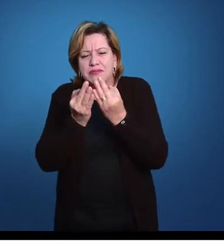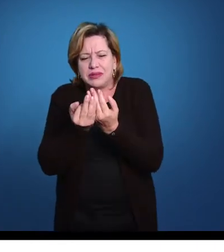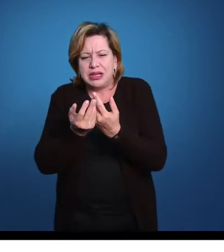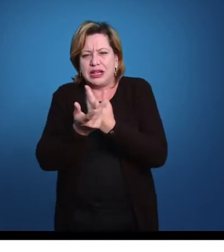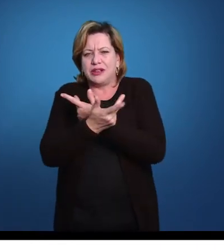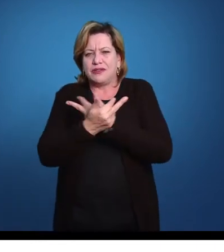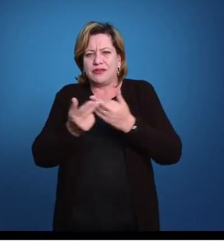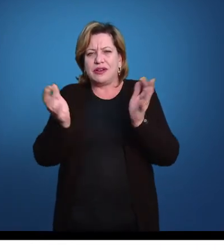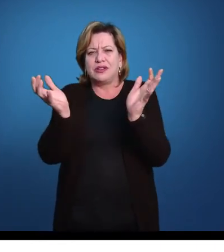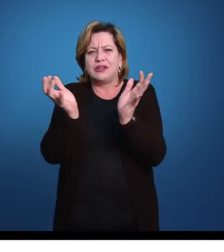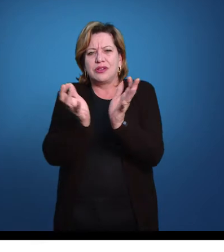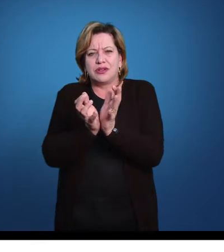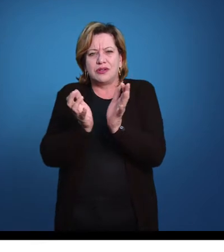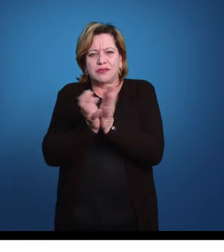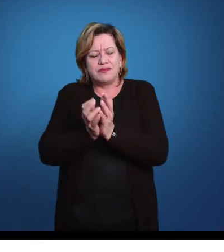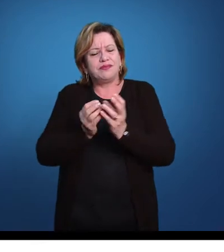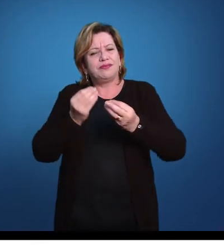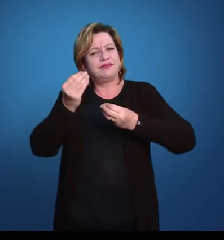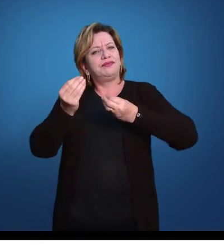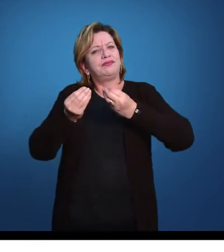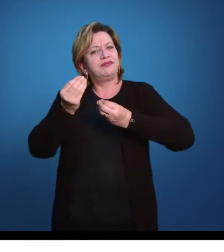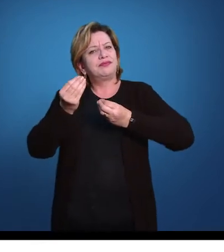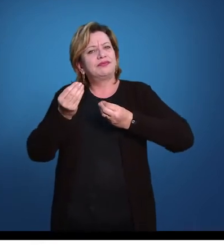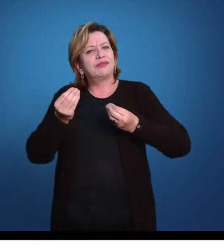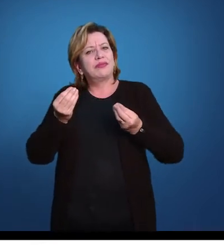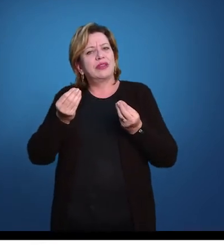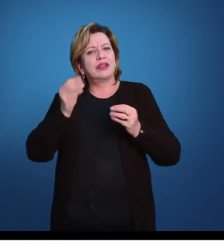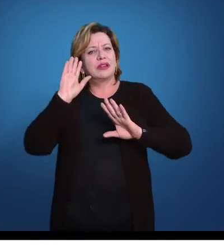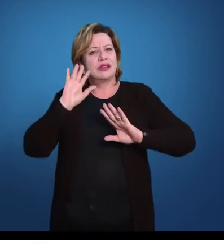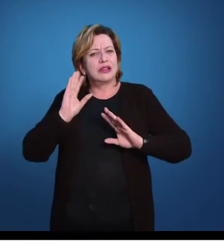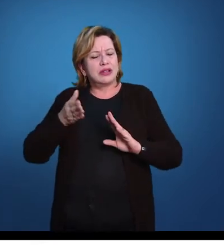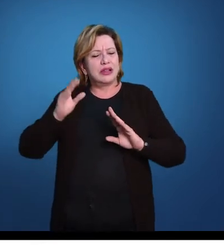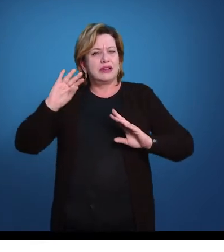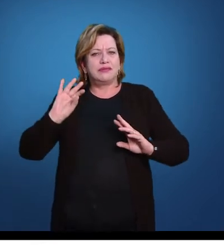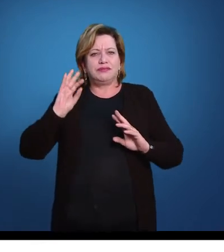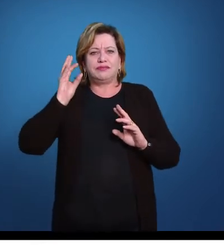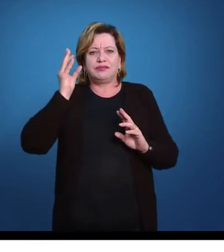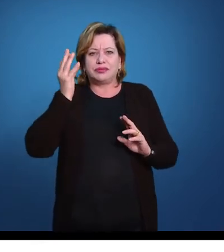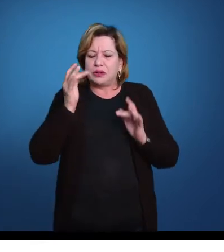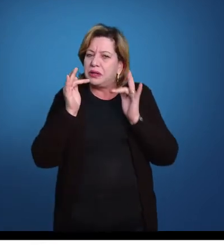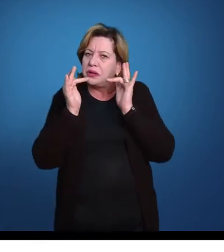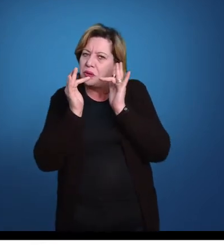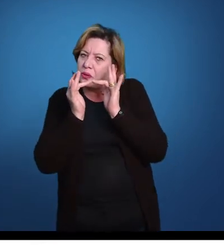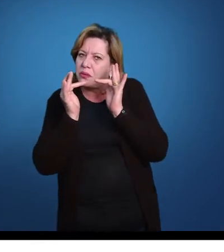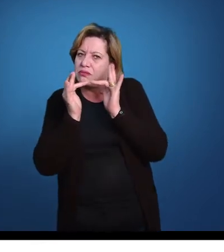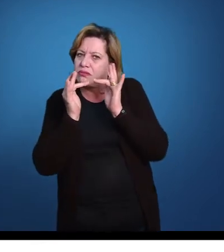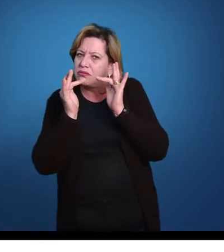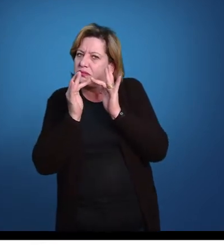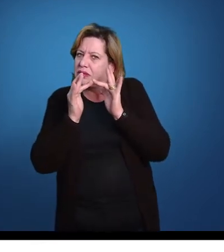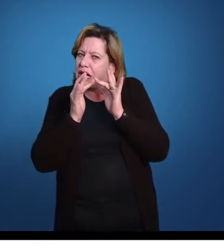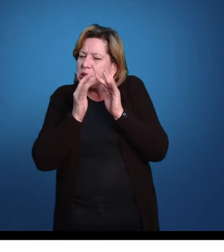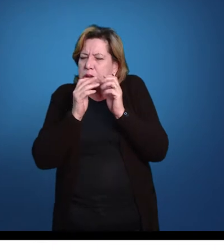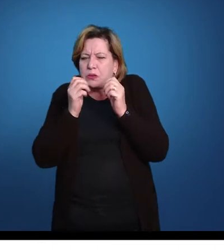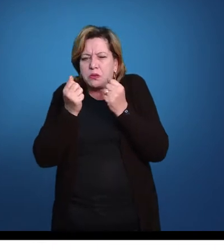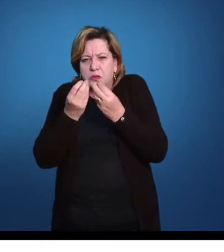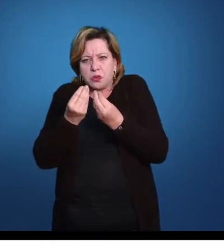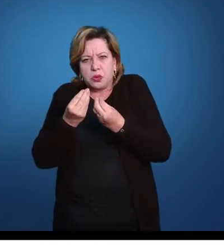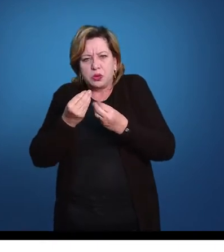de organismos tubícolas, uma vez que esse bicho não criou um contato muito estrito com o tubo, ele pode